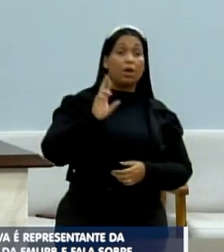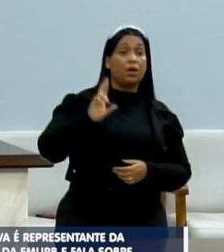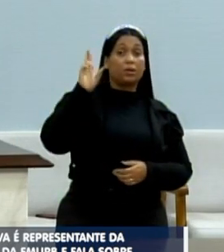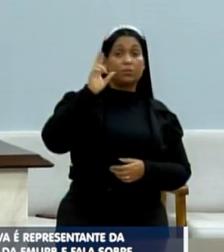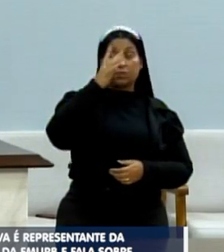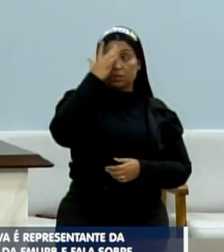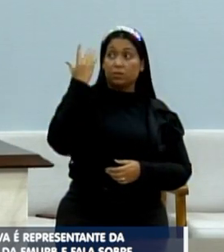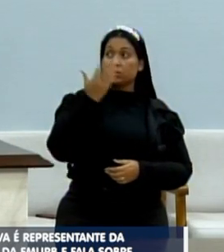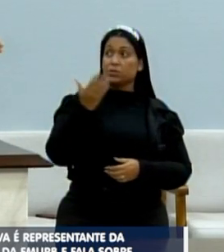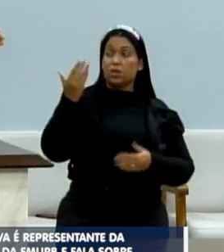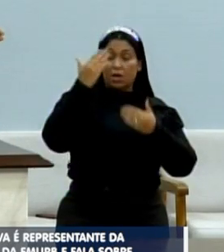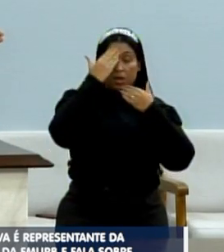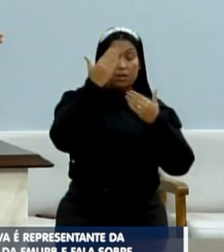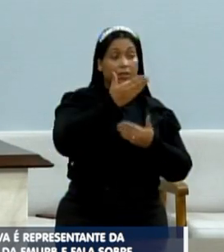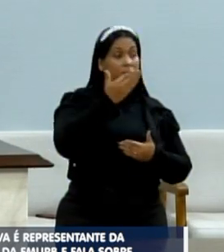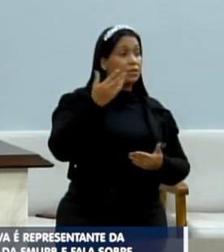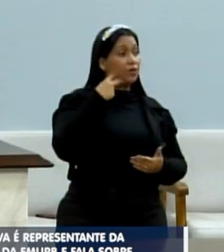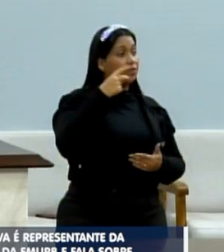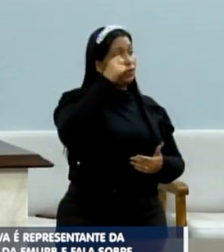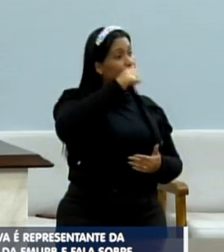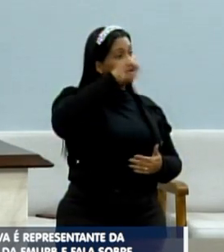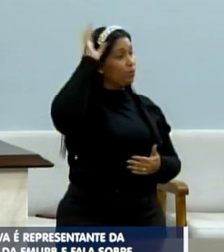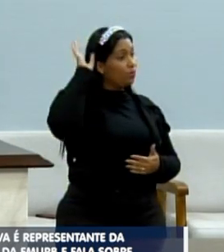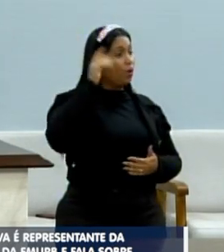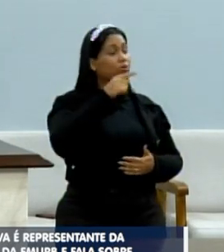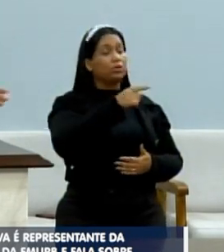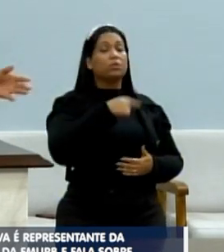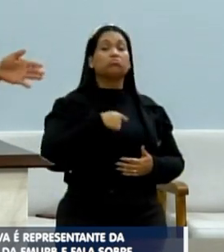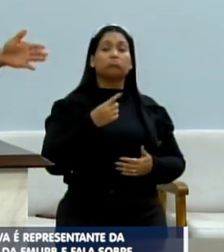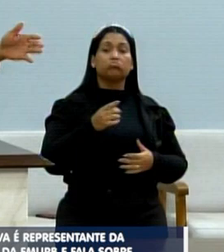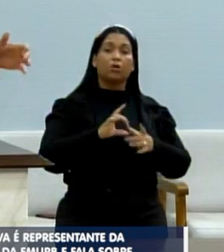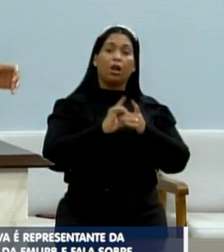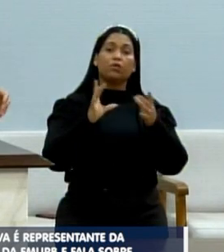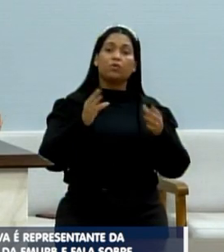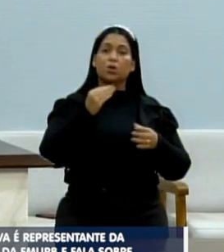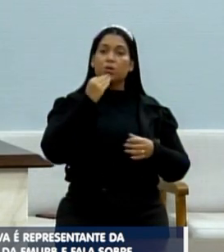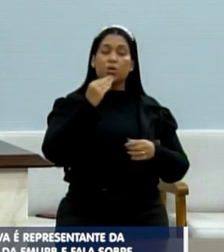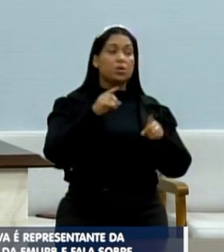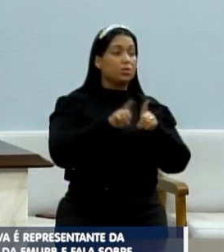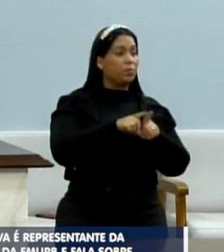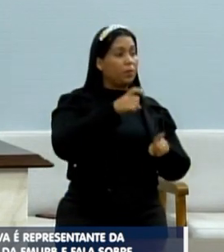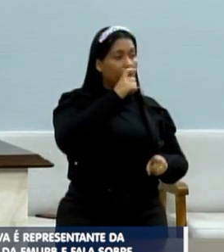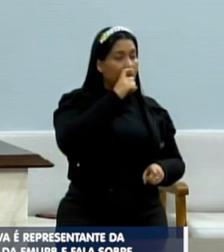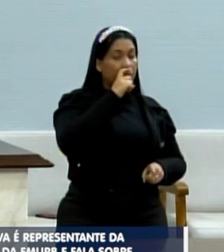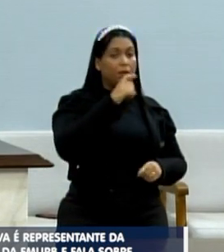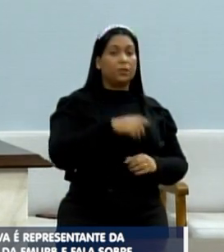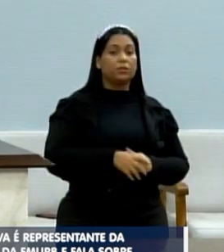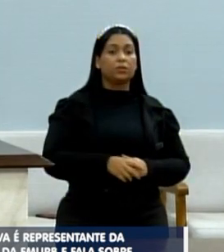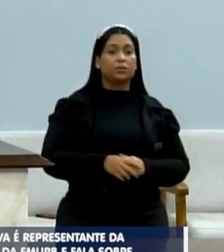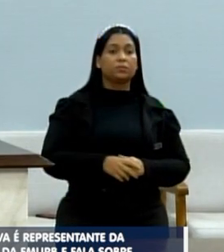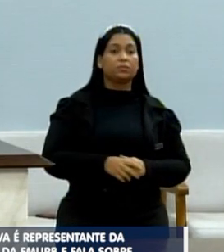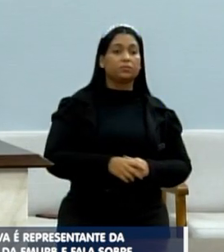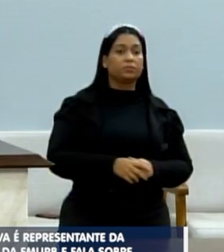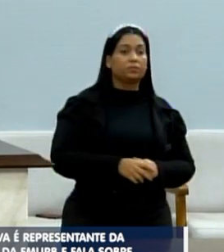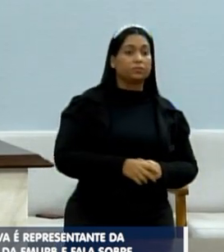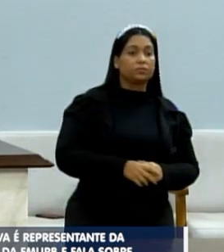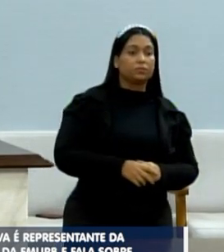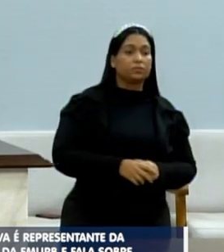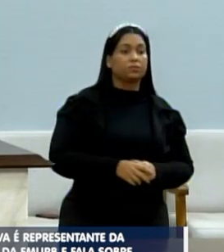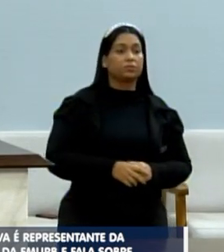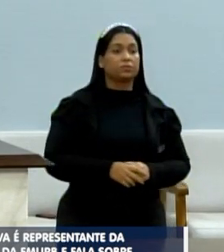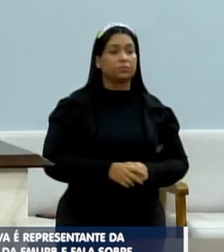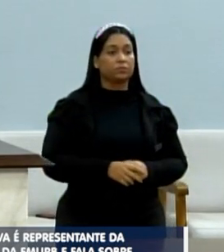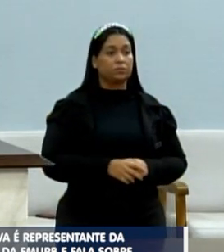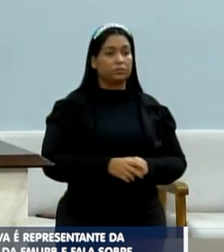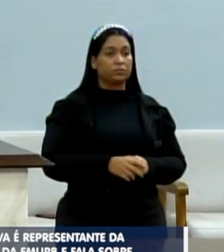eu venho agradecer a todos vocês, o João Paulo que me deu essa oportunidade, o Pedro também de início, o Fabiano também, e